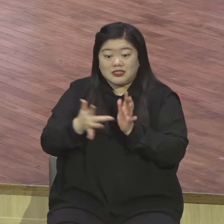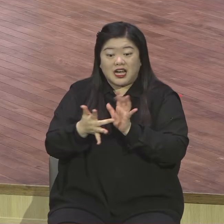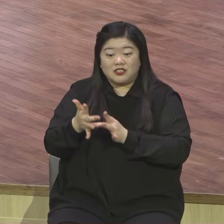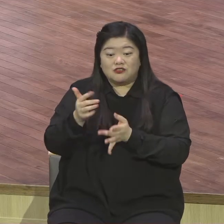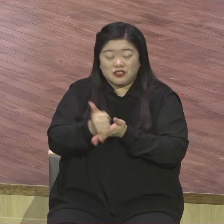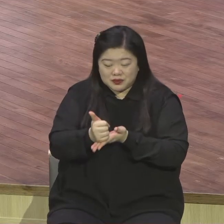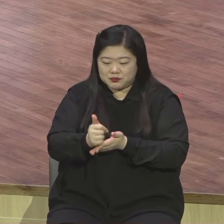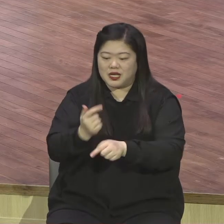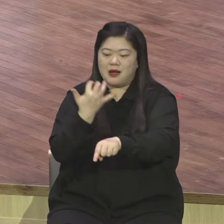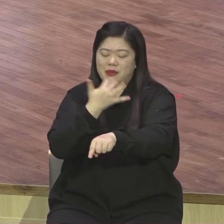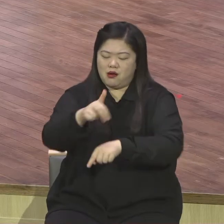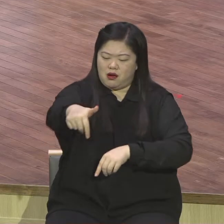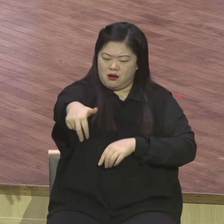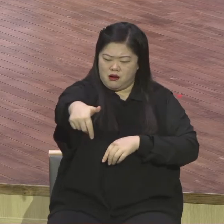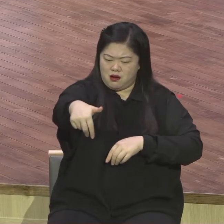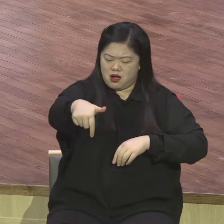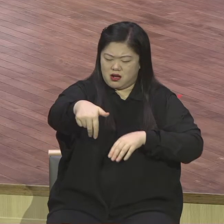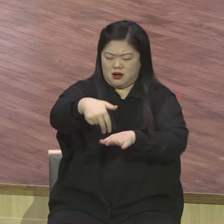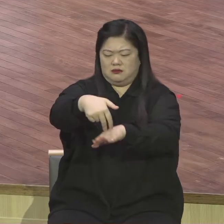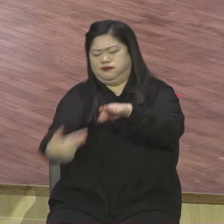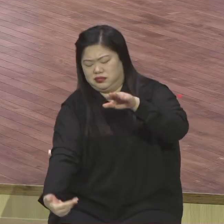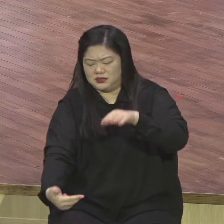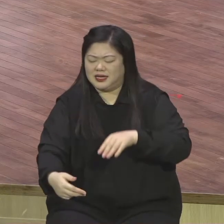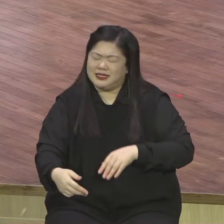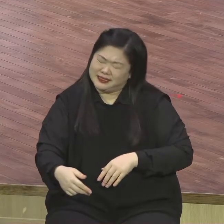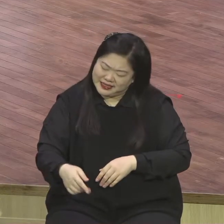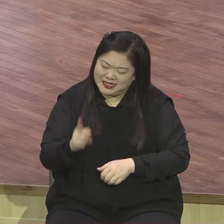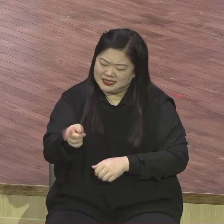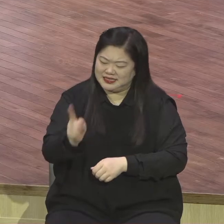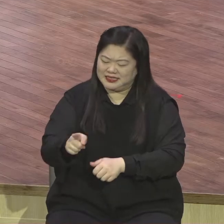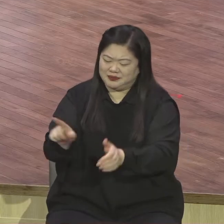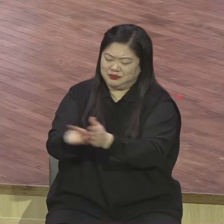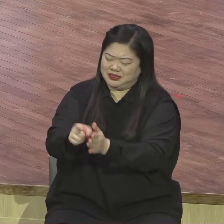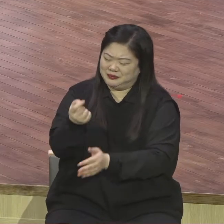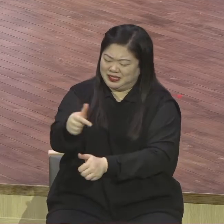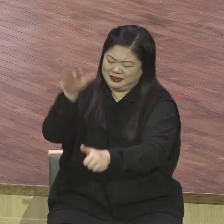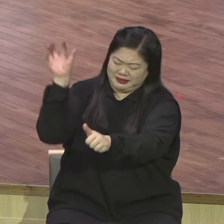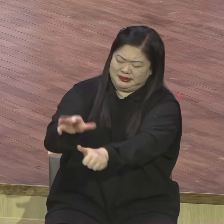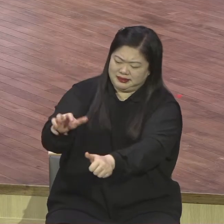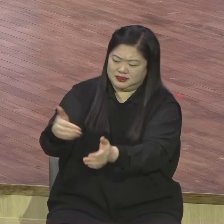불던 그 파도와 바람이 언제 거리냐는 뜻이 잠잠해졌다